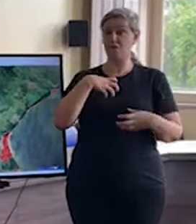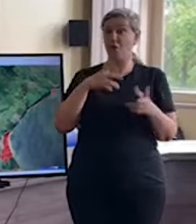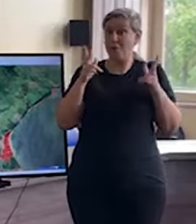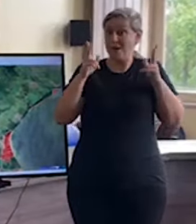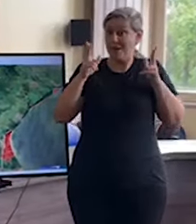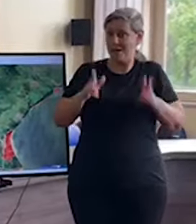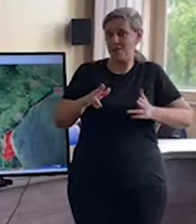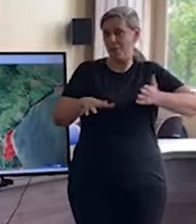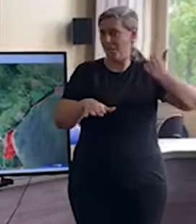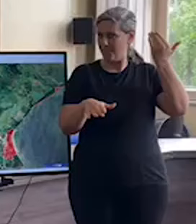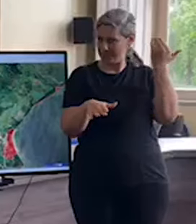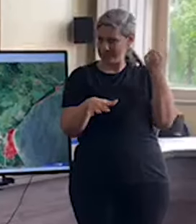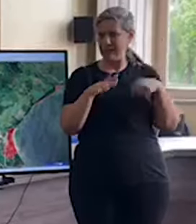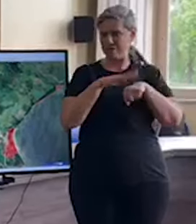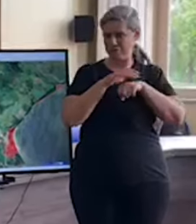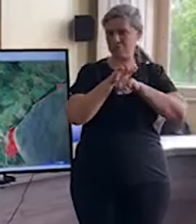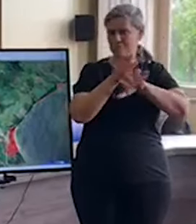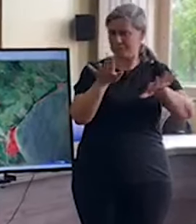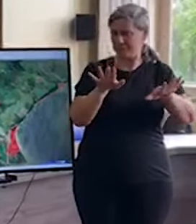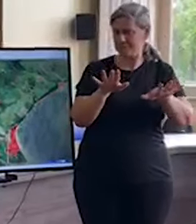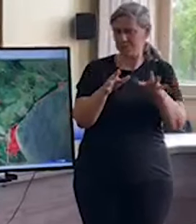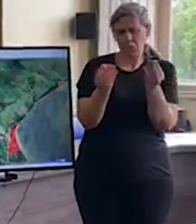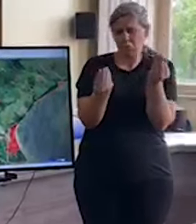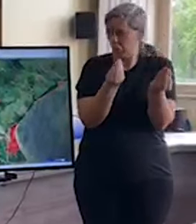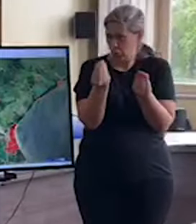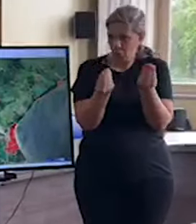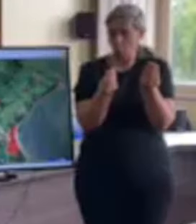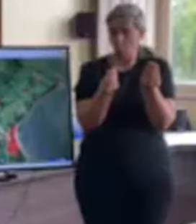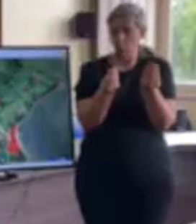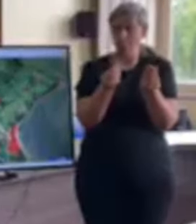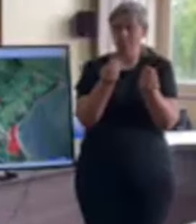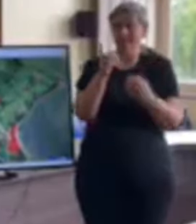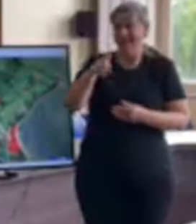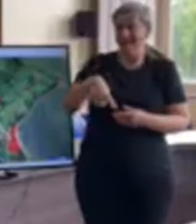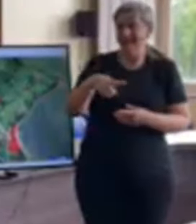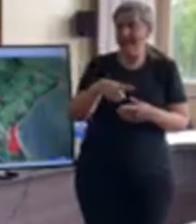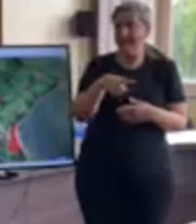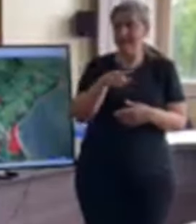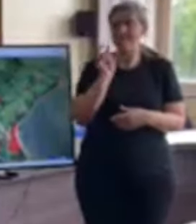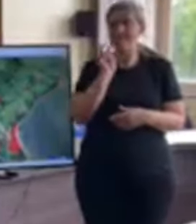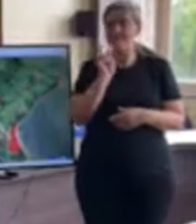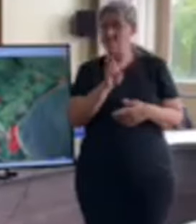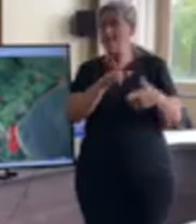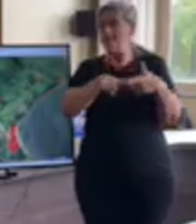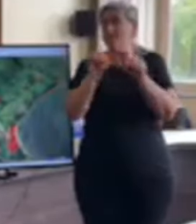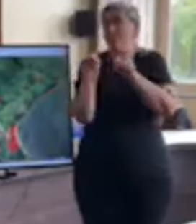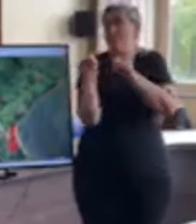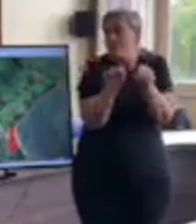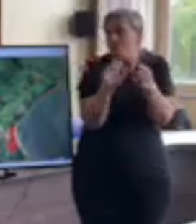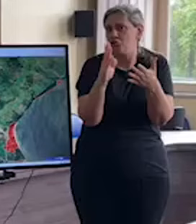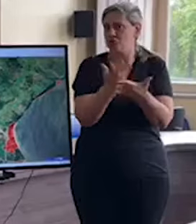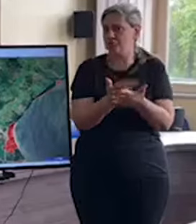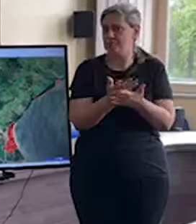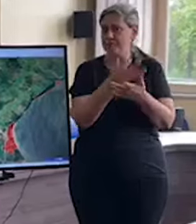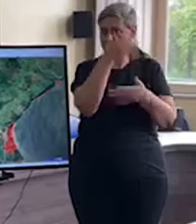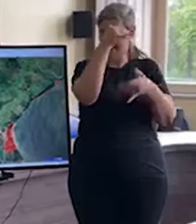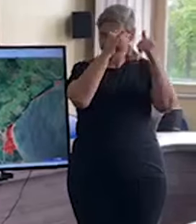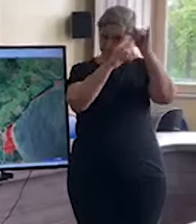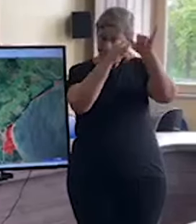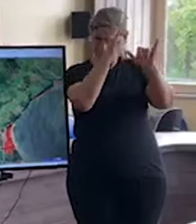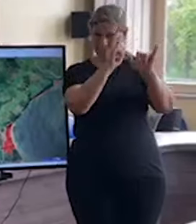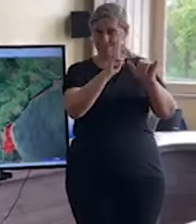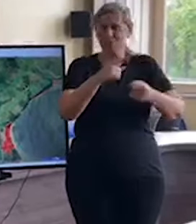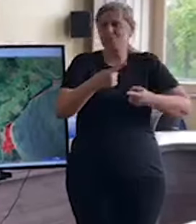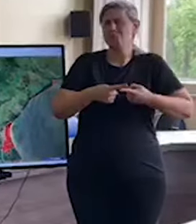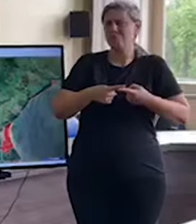orientou naquele momento tão difícil, que é o princípio da precaução. Não há nada mais importante do que a vida